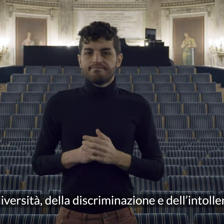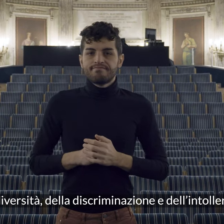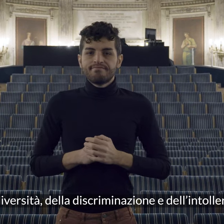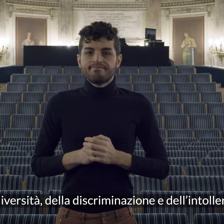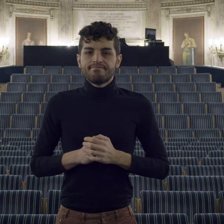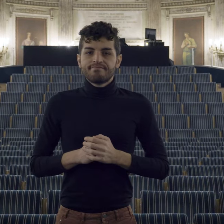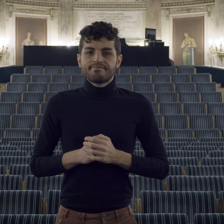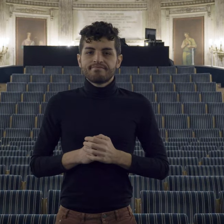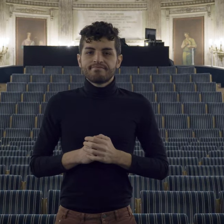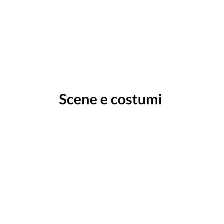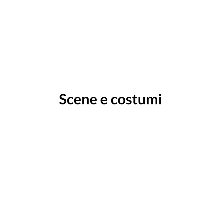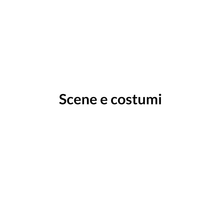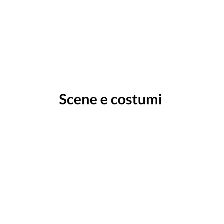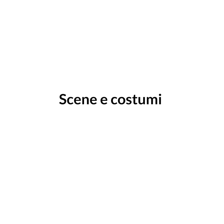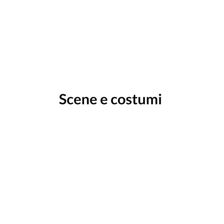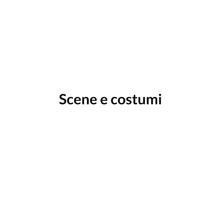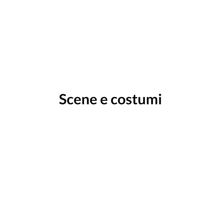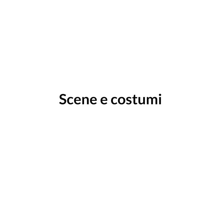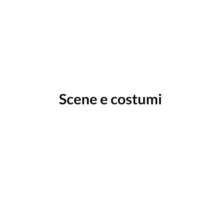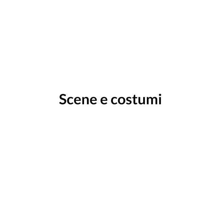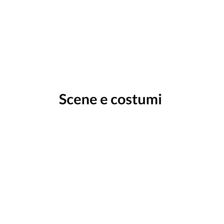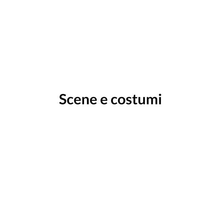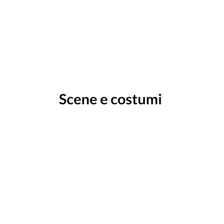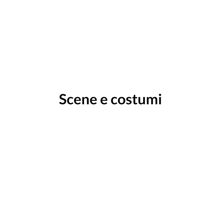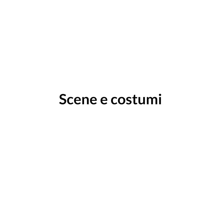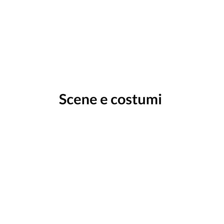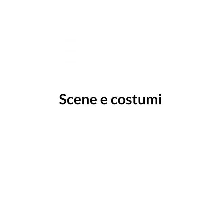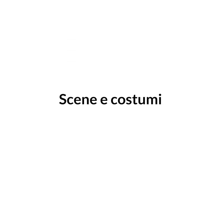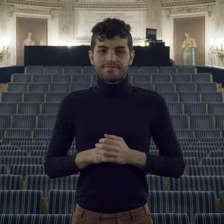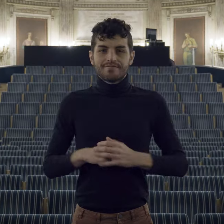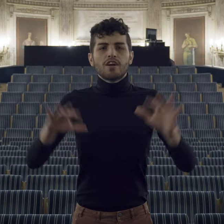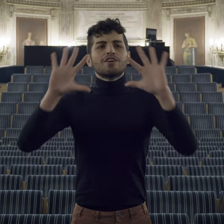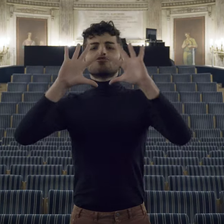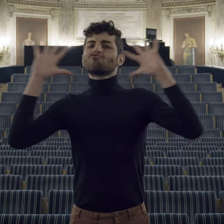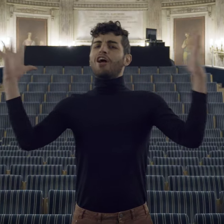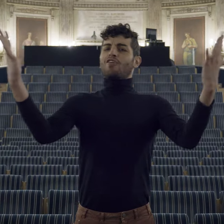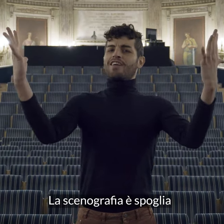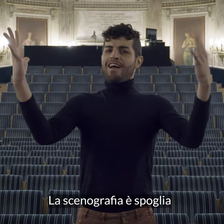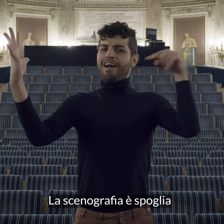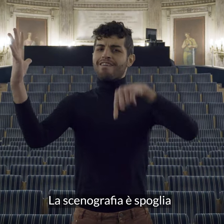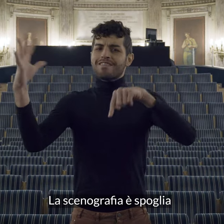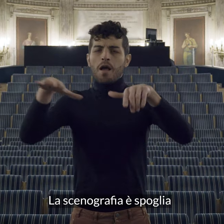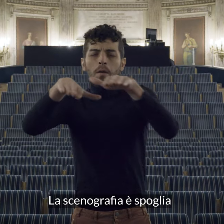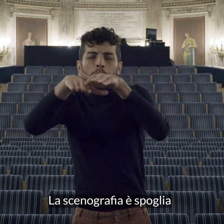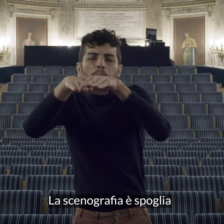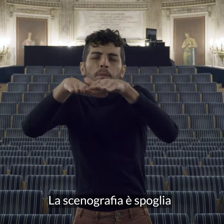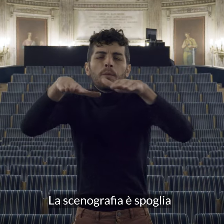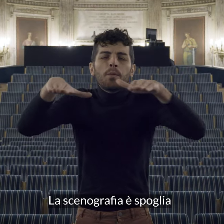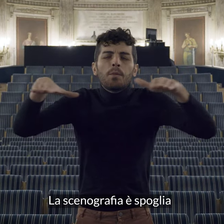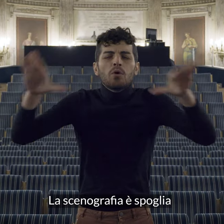scene e costumi la scenografia è spoglia